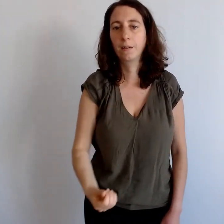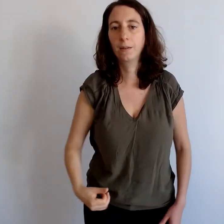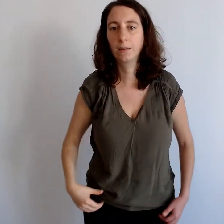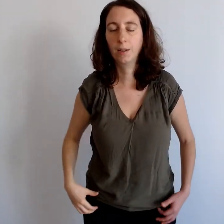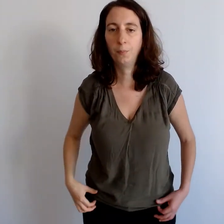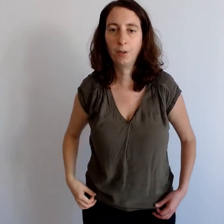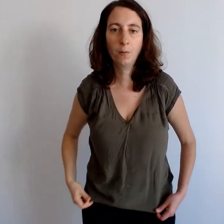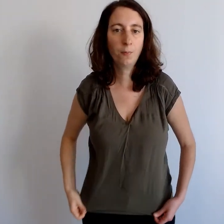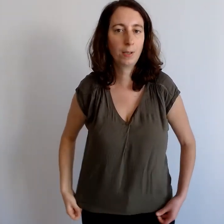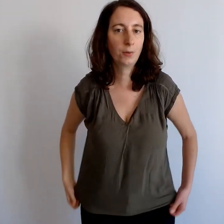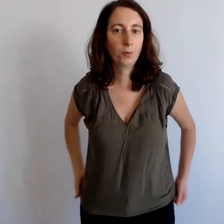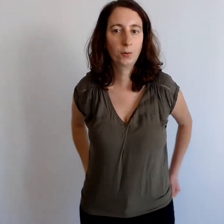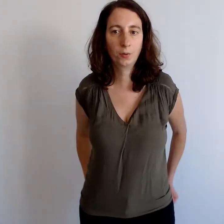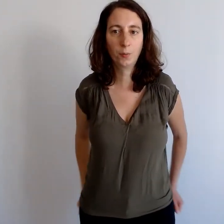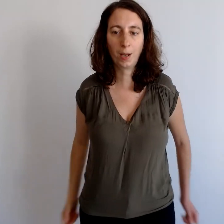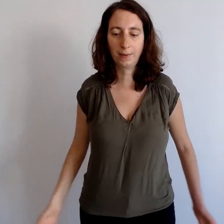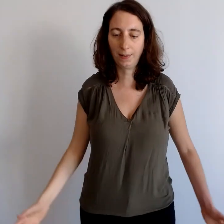et puis comme pour les autres temps de pratique,